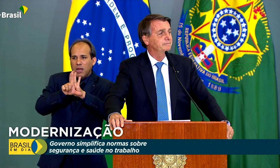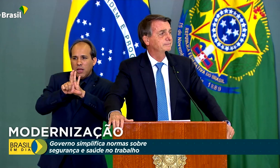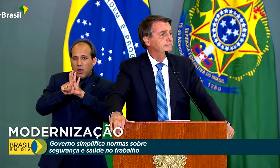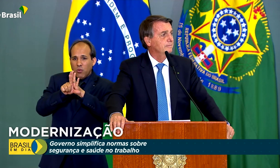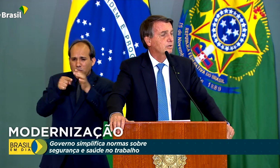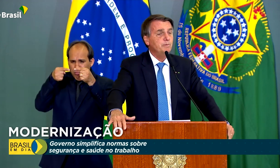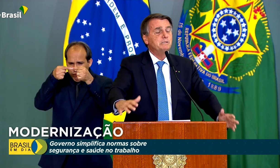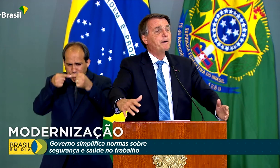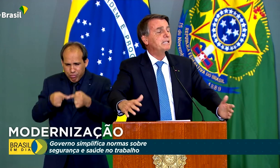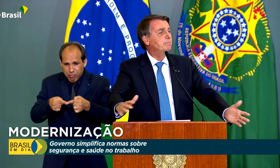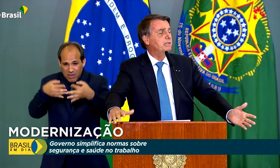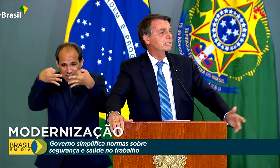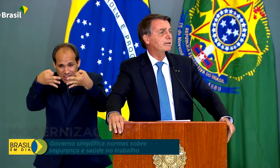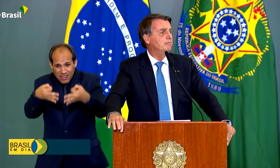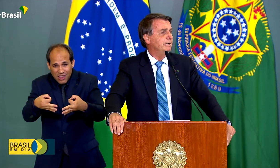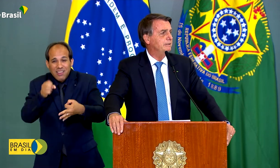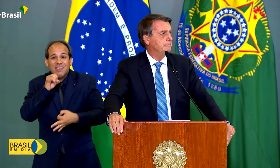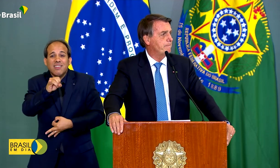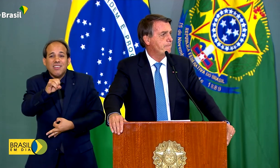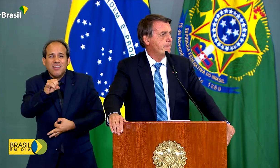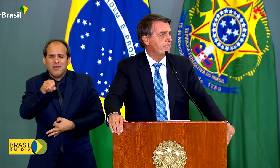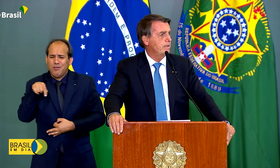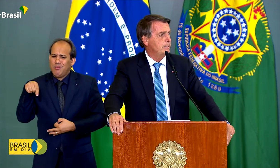justa, como esse país poderia estar voando? E aí É coisa. É a mesma É